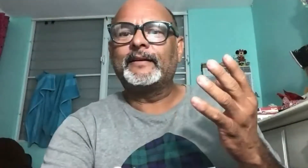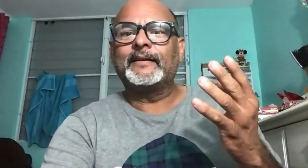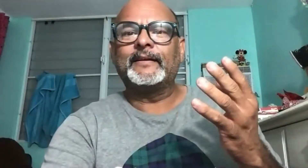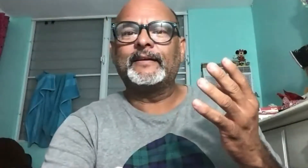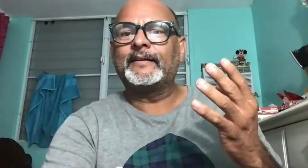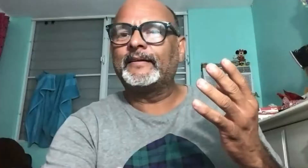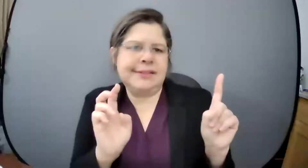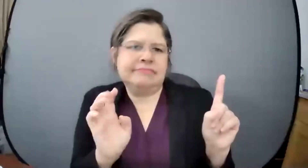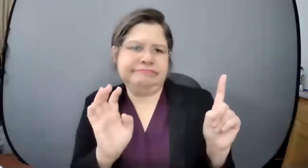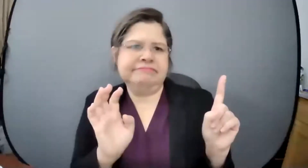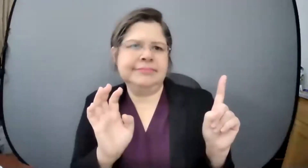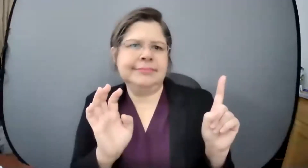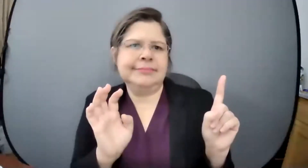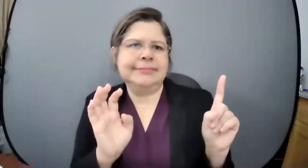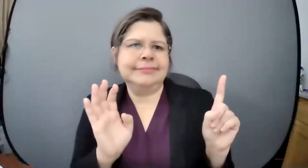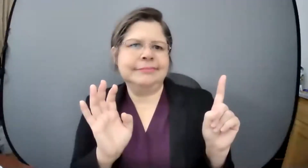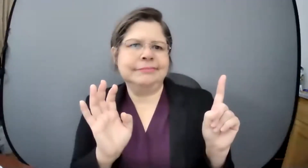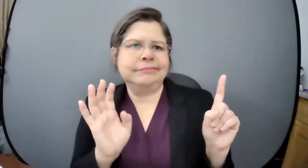él va a estar hace 12 años